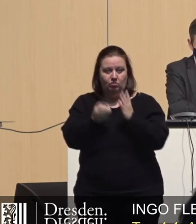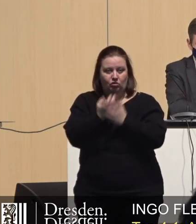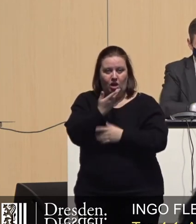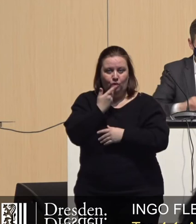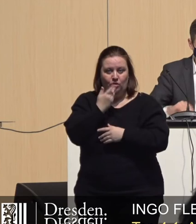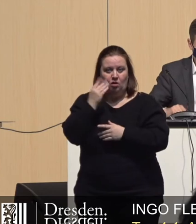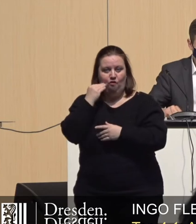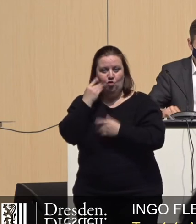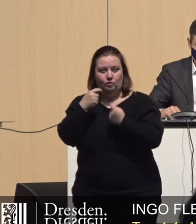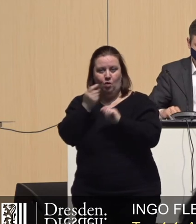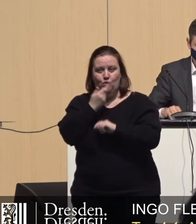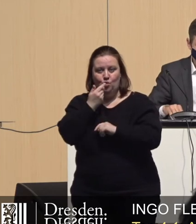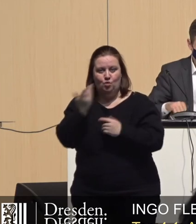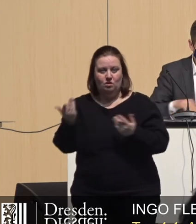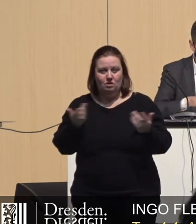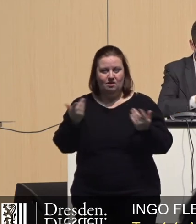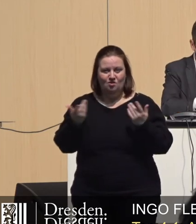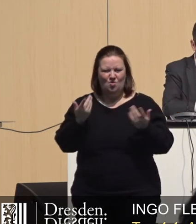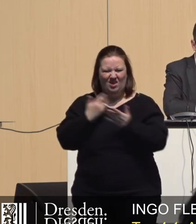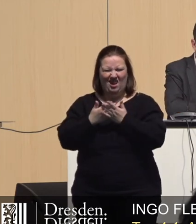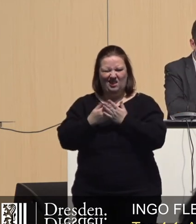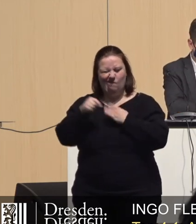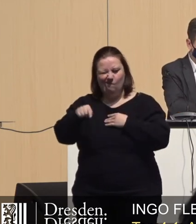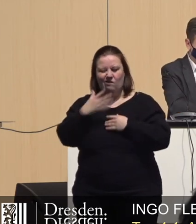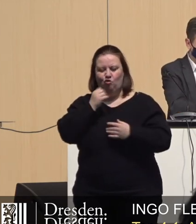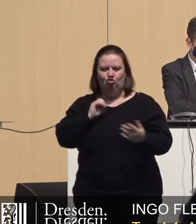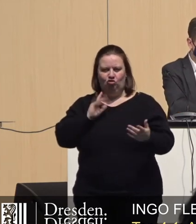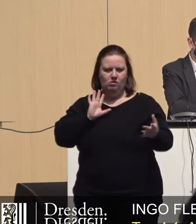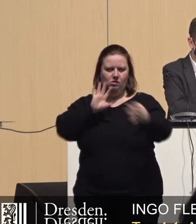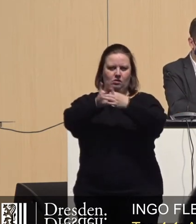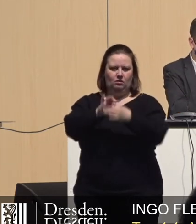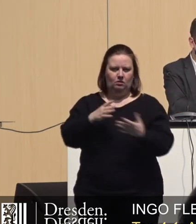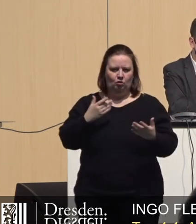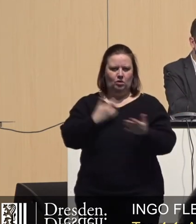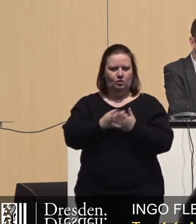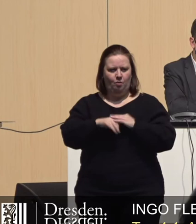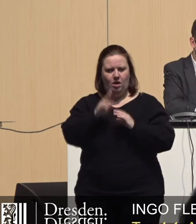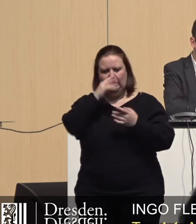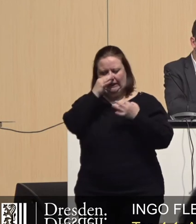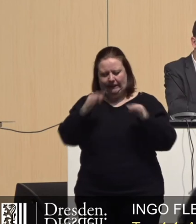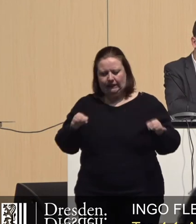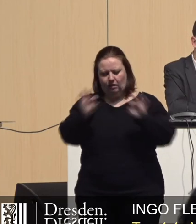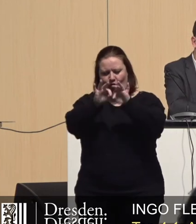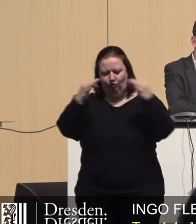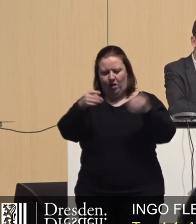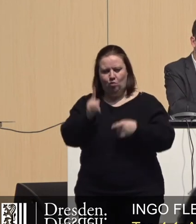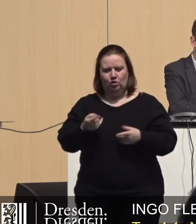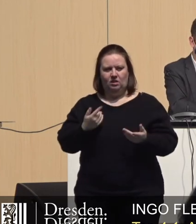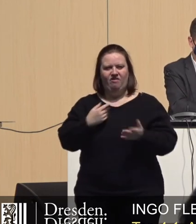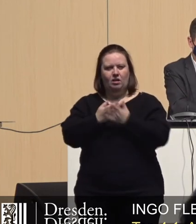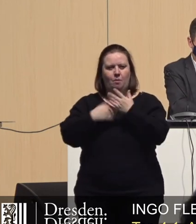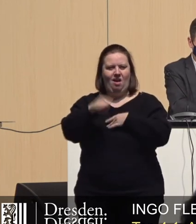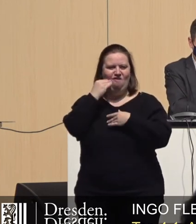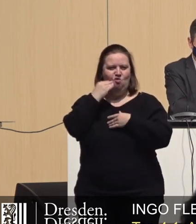und dann werden auch keine Wohnungen gebaut. Und an den Punkt möchte ich, da möchte ich mal gerne reinbohren und das müssen wir uns anschauen. Das ist auch ein ganz wichtiger Punkt, wenn wir mehr